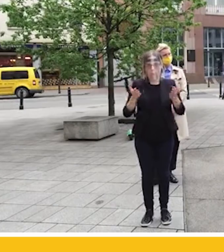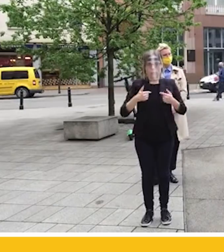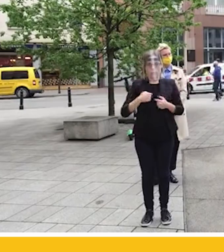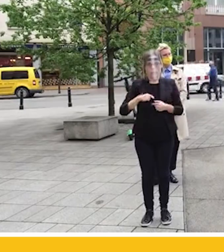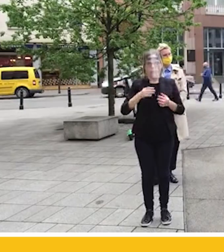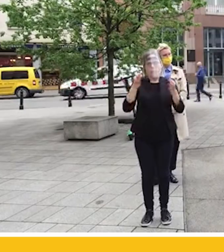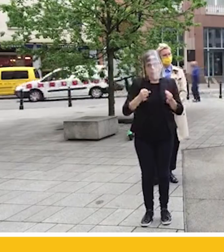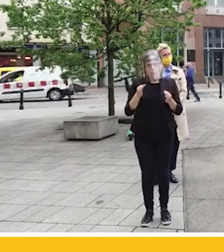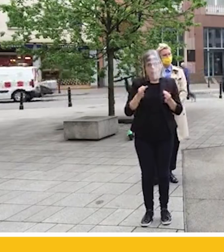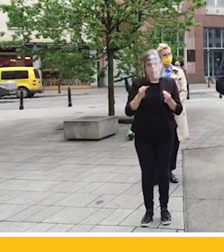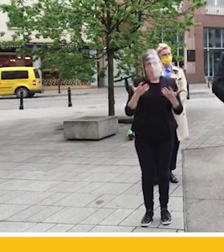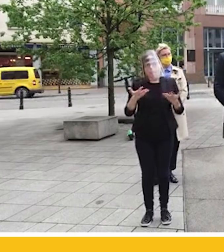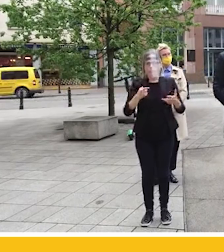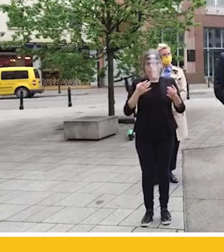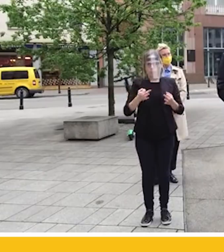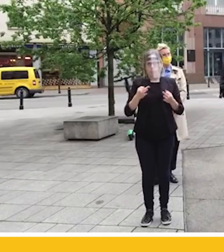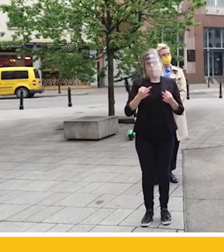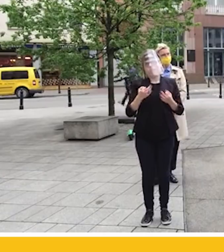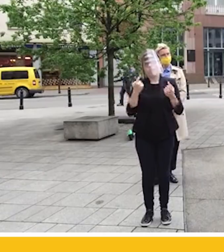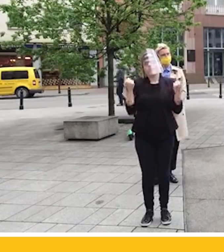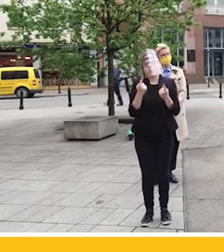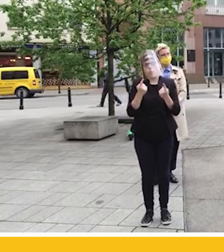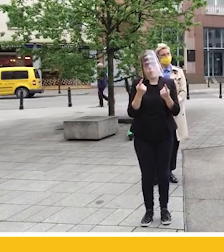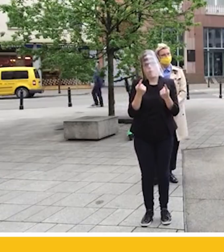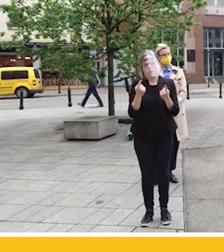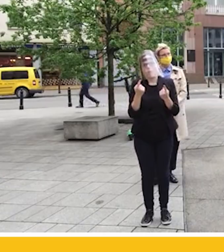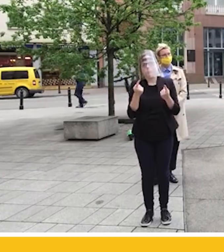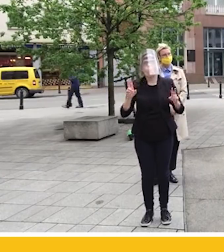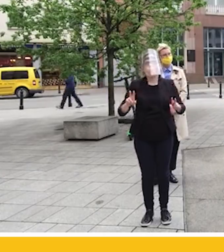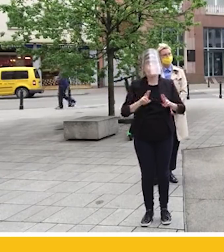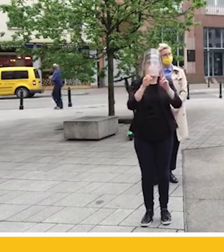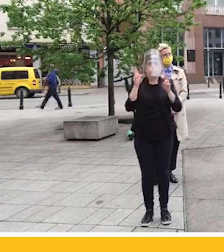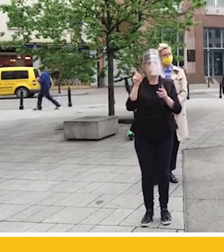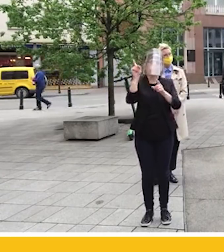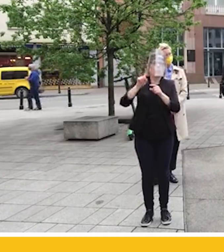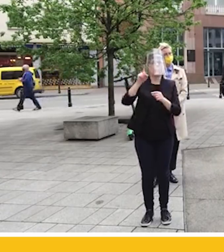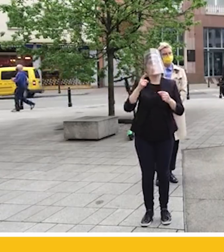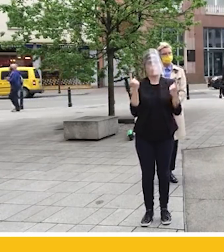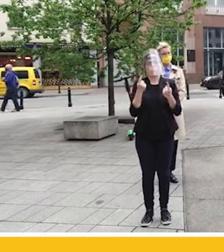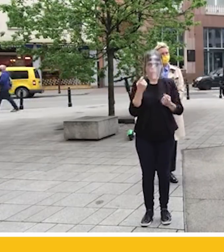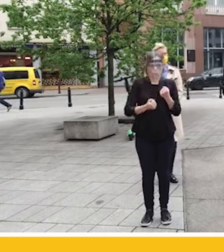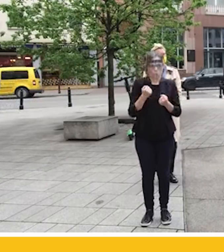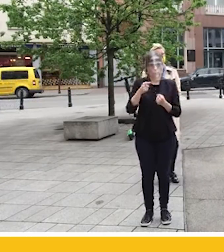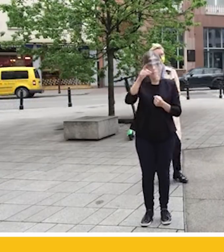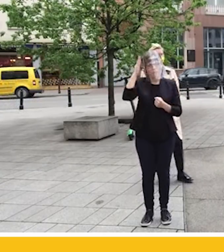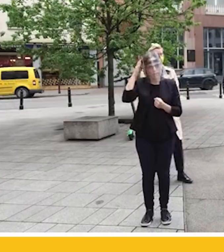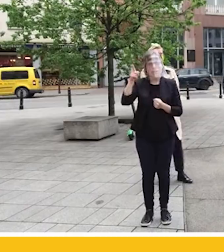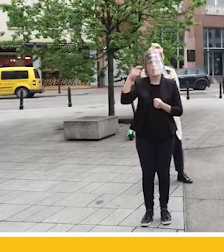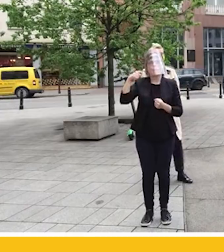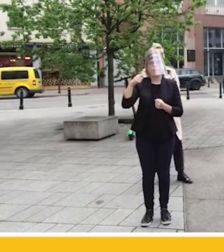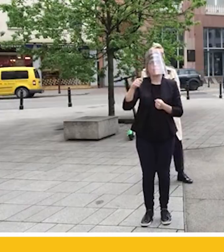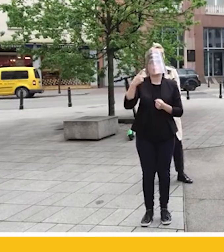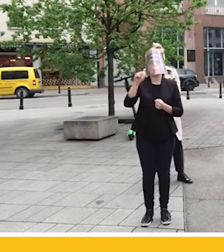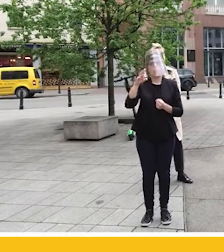specyficznej sytuacji prawnej, ustrojowej. Wiecie Państwo, że dzisiaj prezydent Andrzej Duda powołał profesor